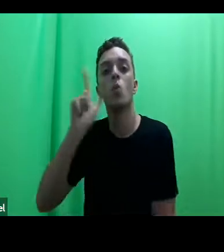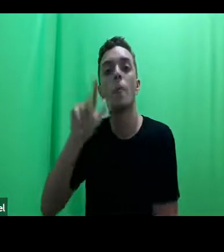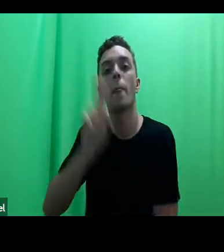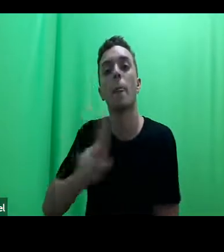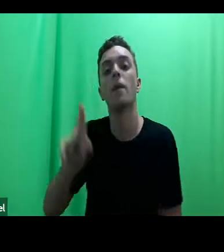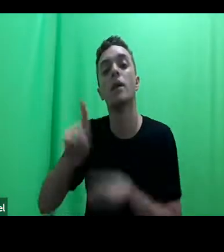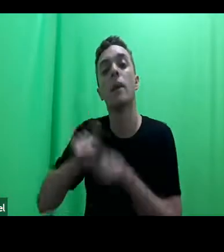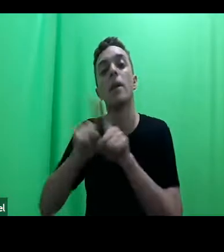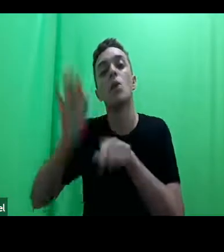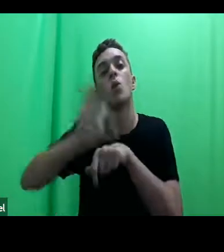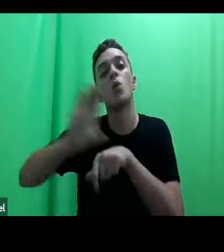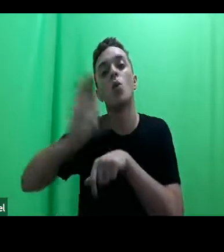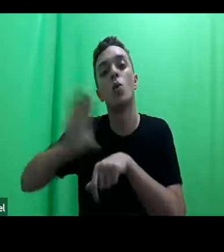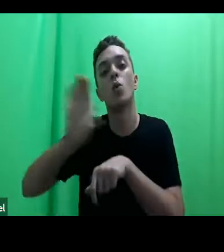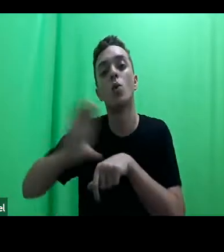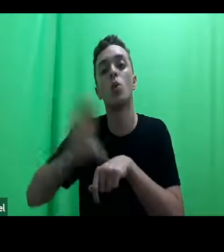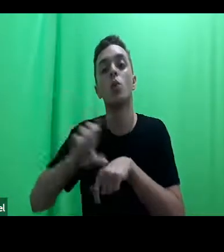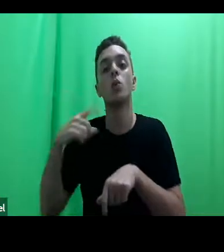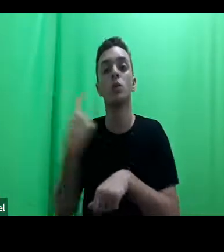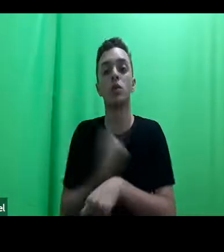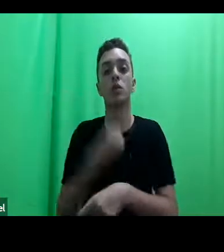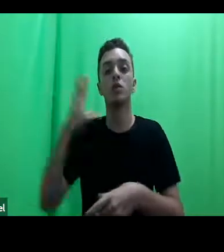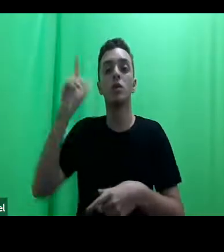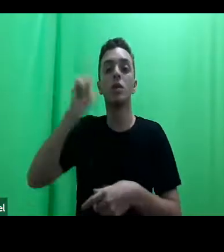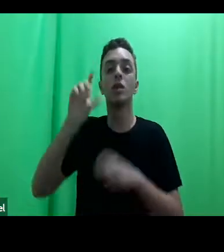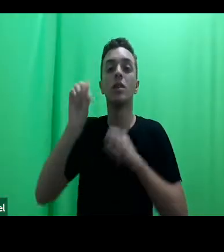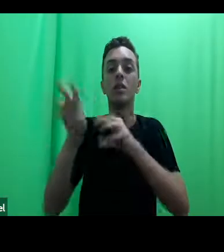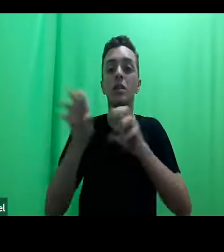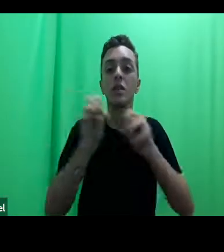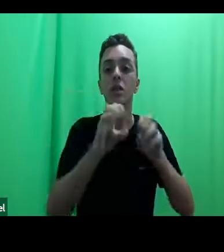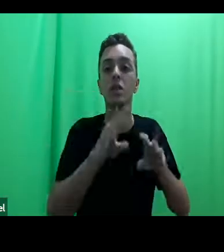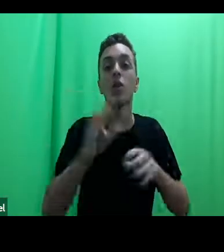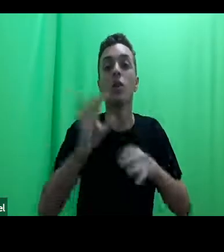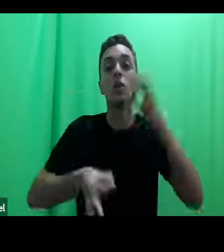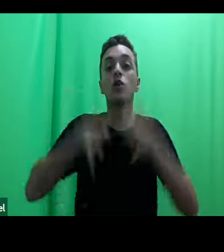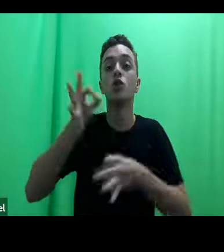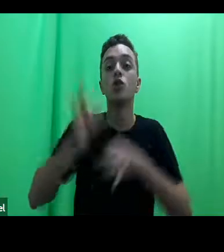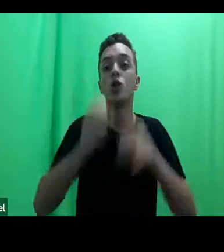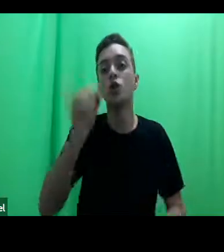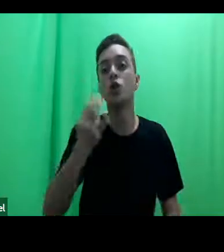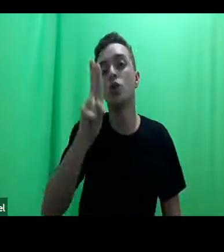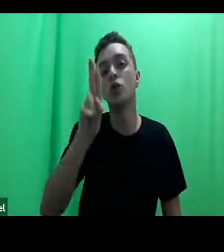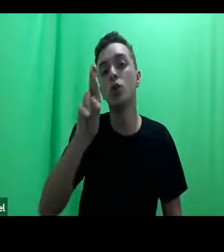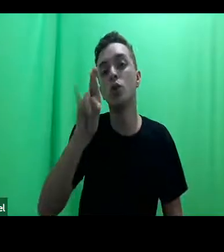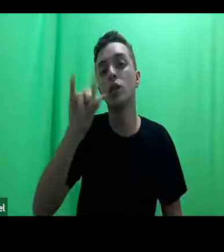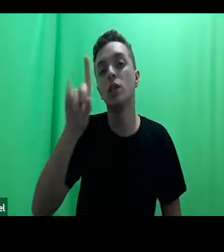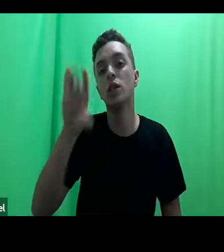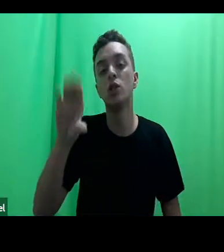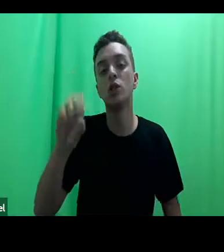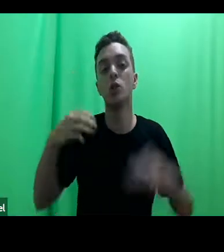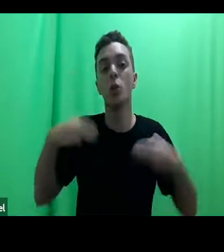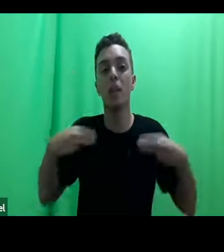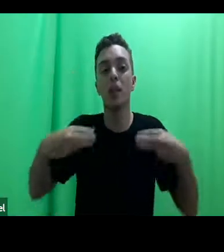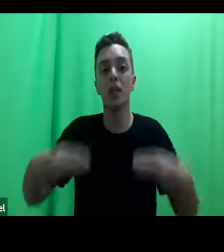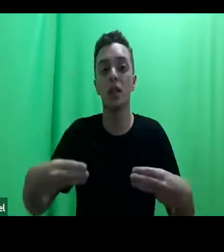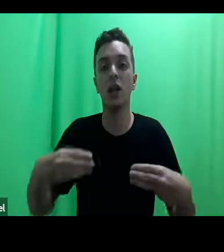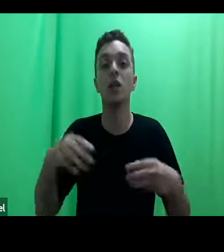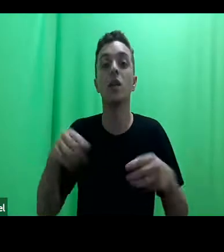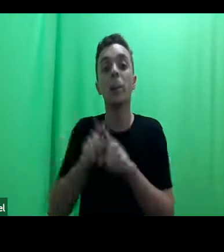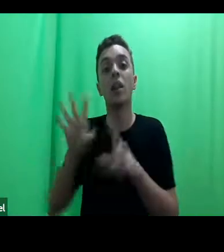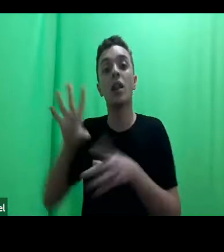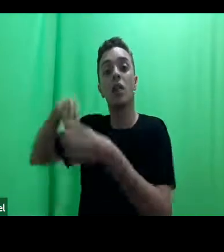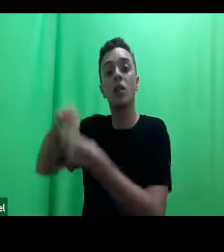promotoras legais populares, às vezes até sendo promovidos nas faculdades de direito, mas que foram,